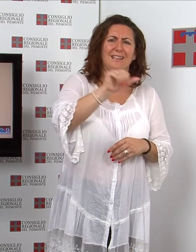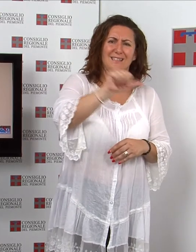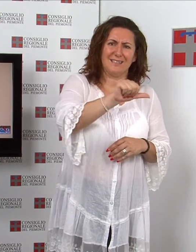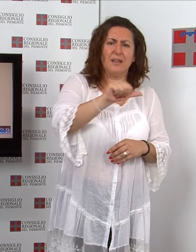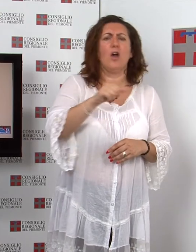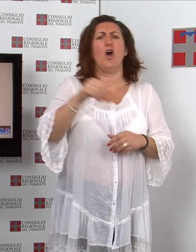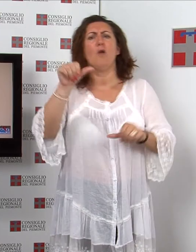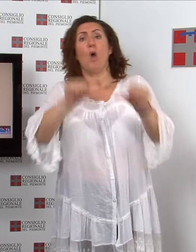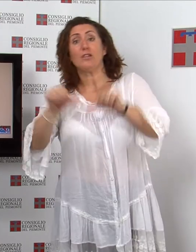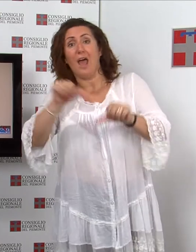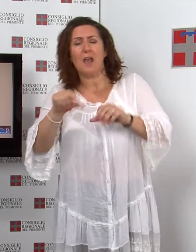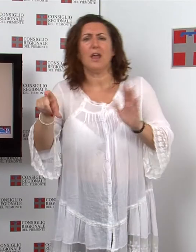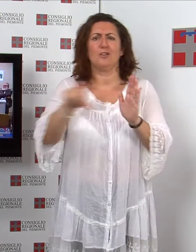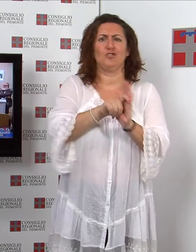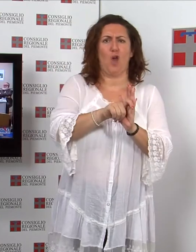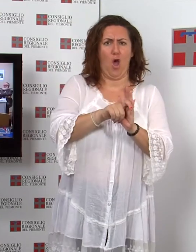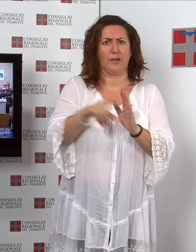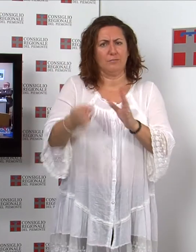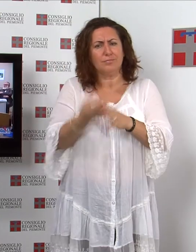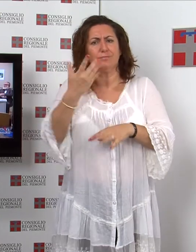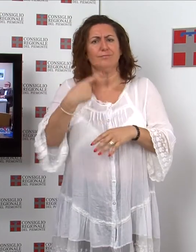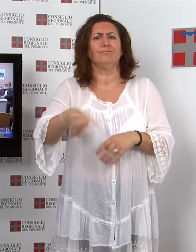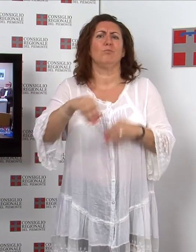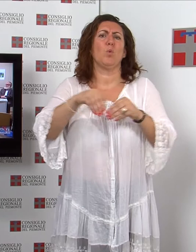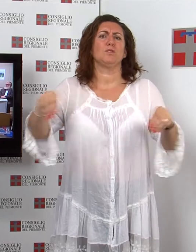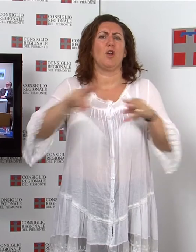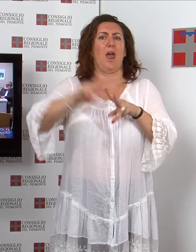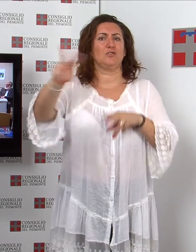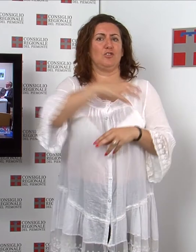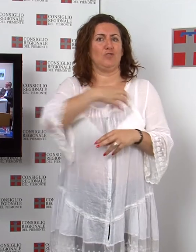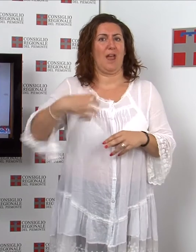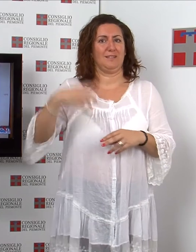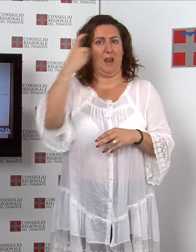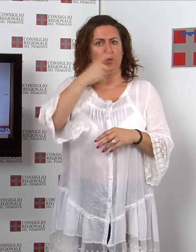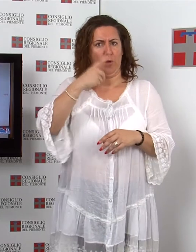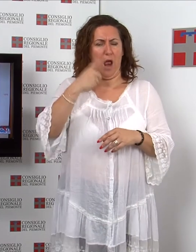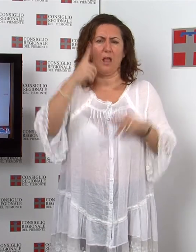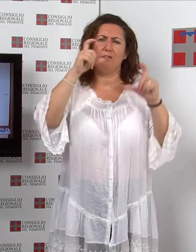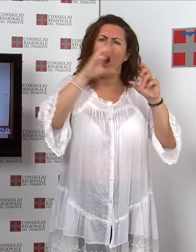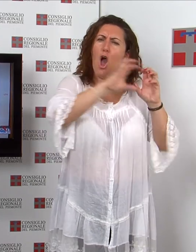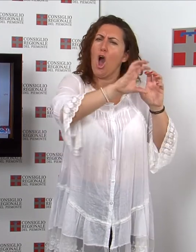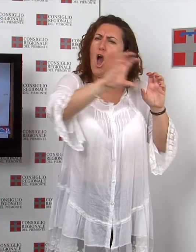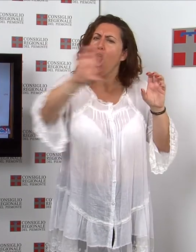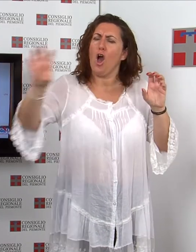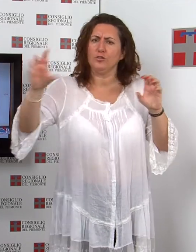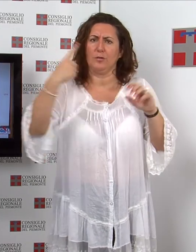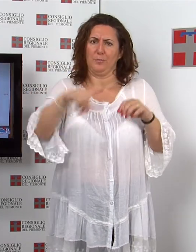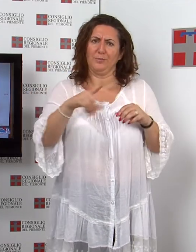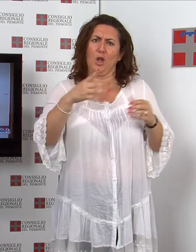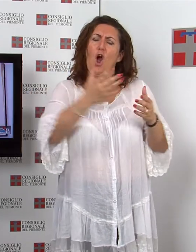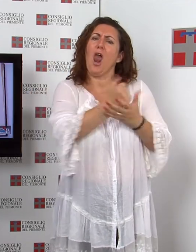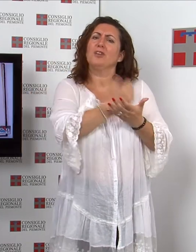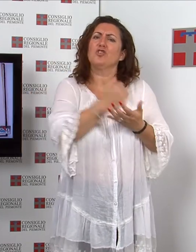realizzata dal Museo regionale di Scienze Naturali La rassegna fotografica, dedicata alla collezione di Iris del Giardino Botanico Rea,